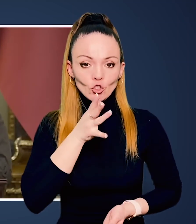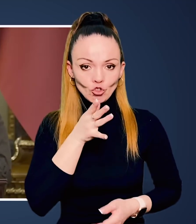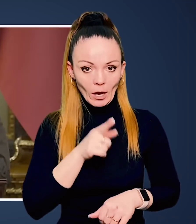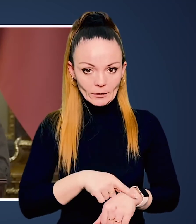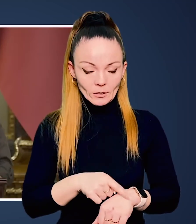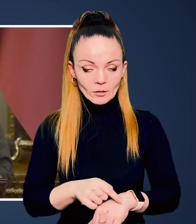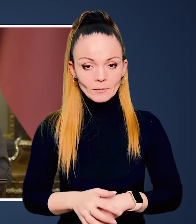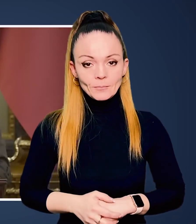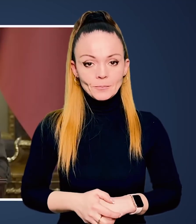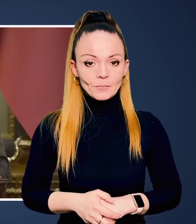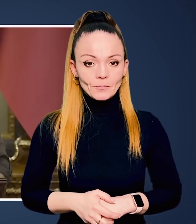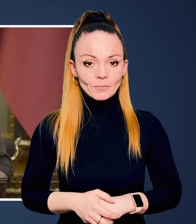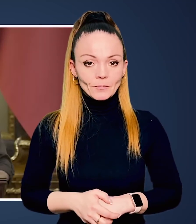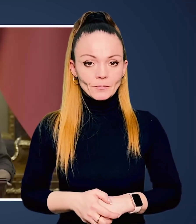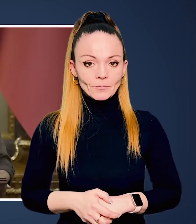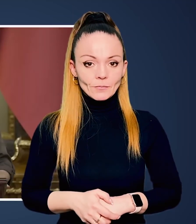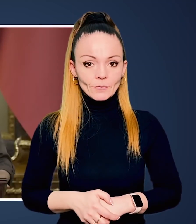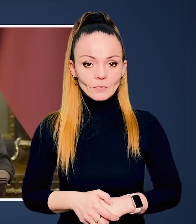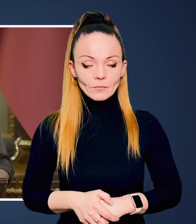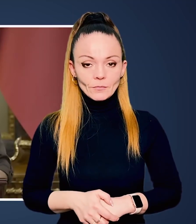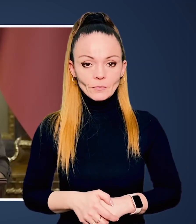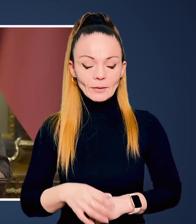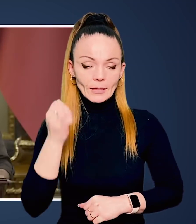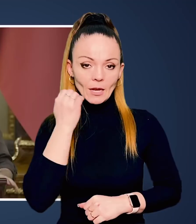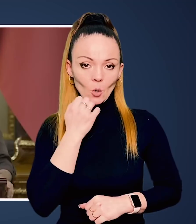завтра, коли він знайде час.